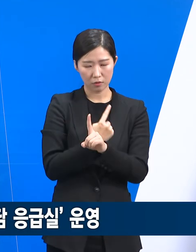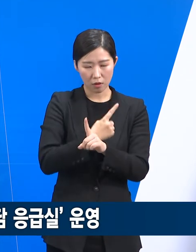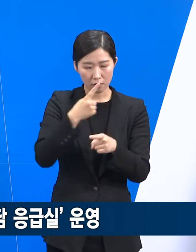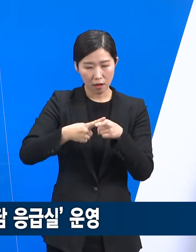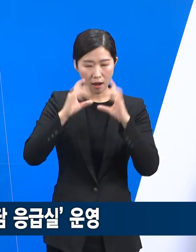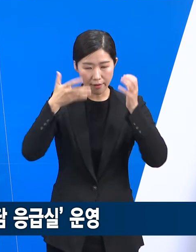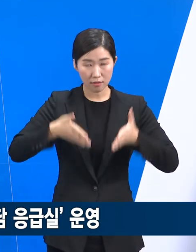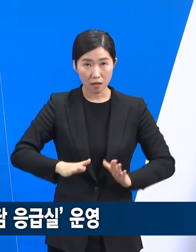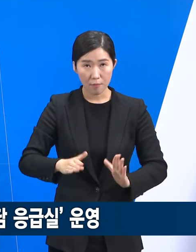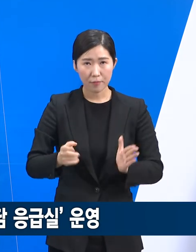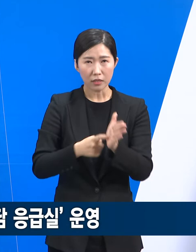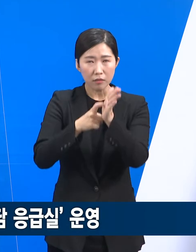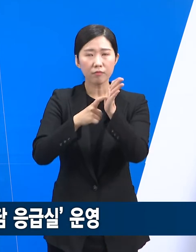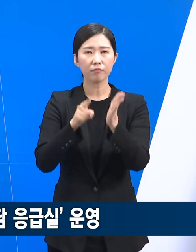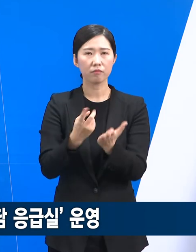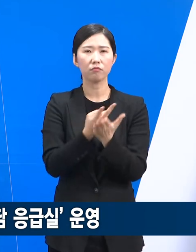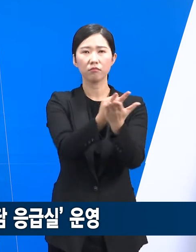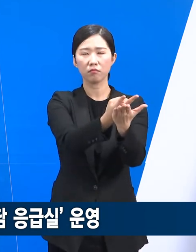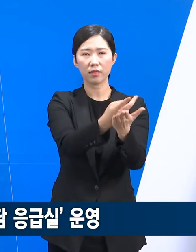수용할 계획입니다.